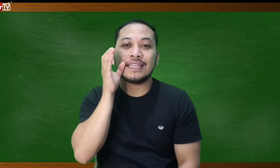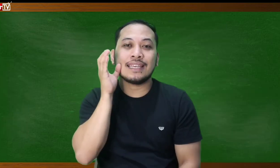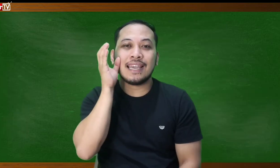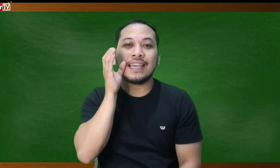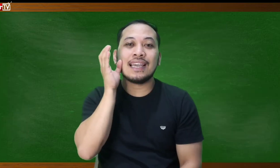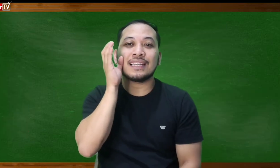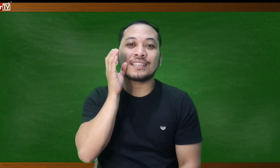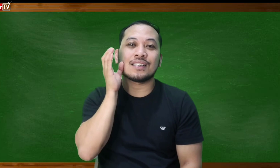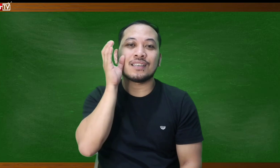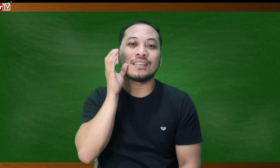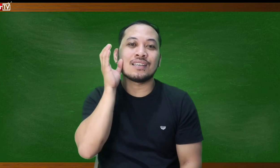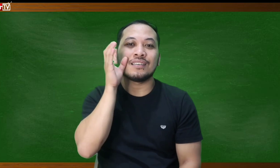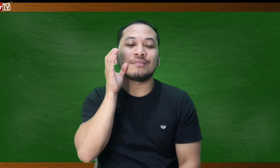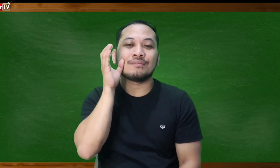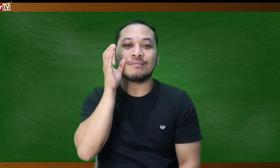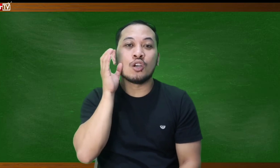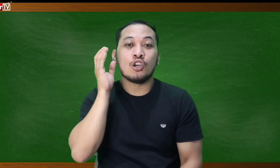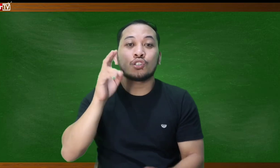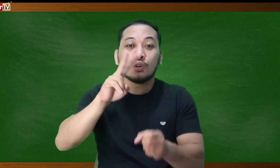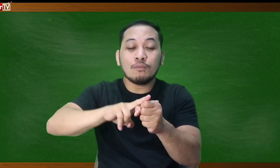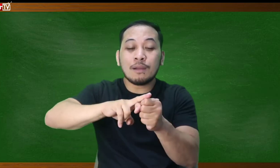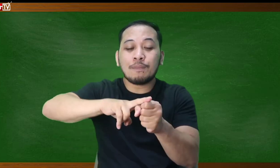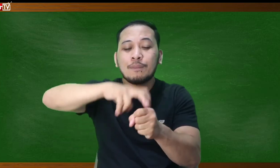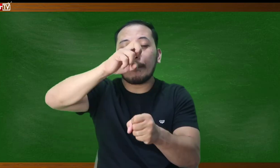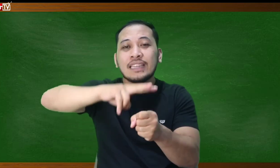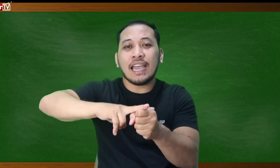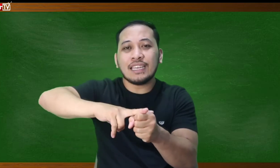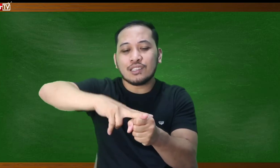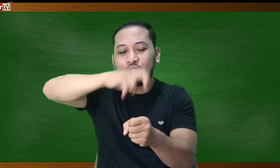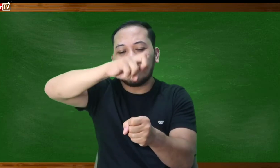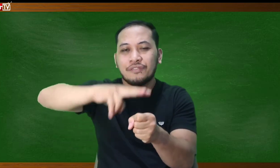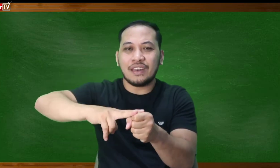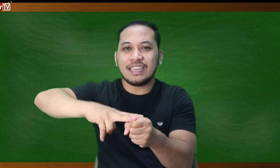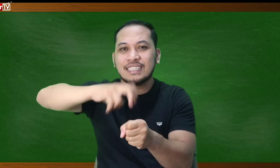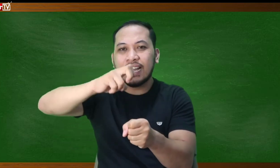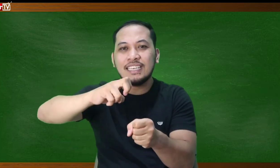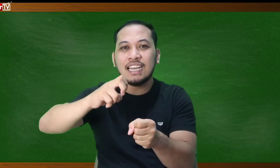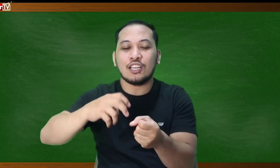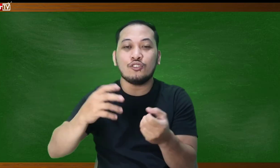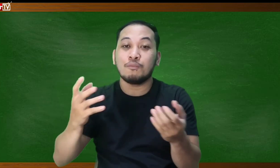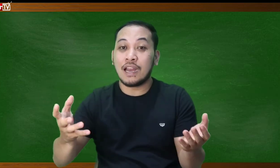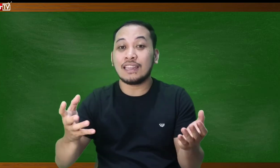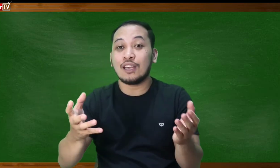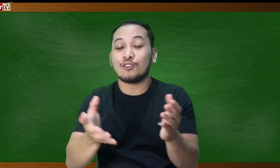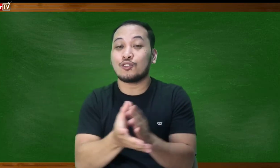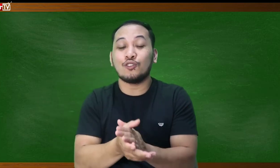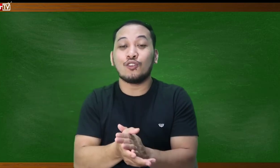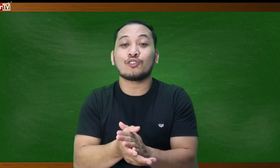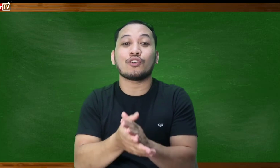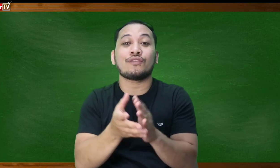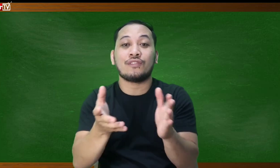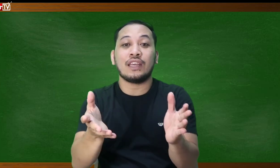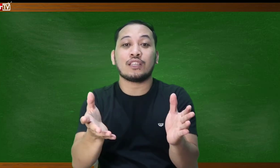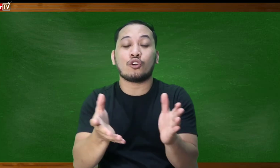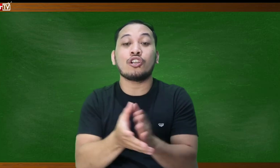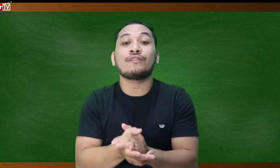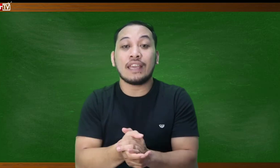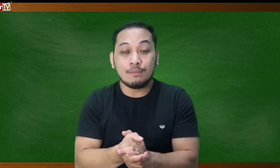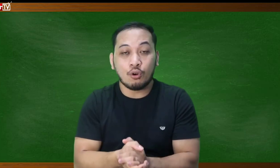yes so kung magpapabay tayo ng soft drinks na ganyan yung brand na gusto nyo yung soft drinks or yung flavor